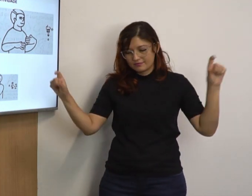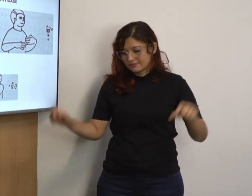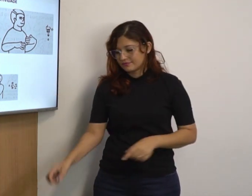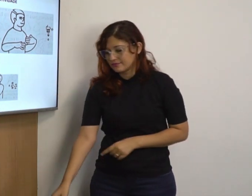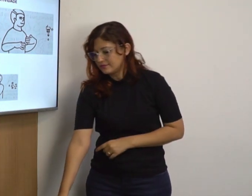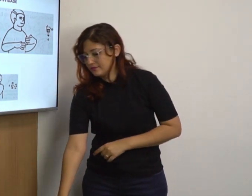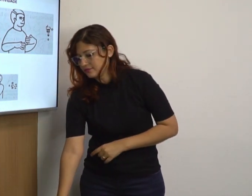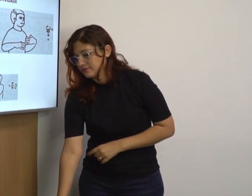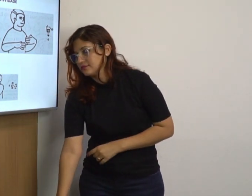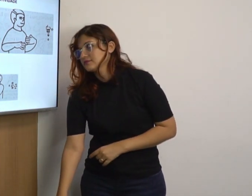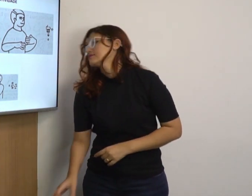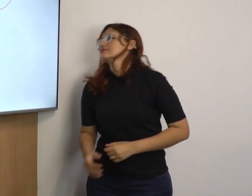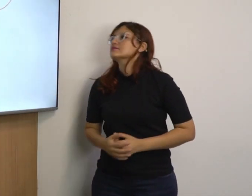Vamos para a frase.